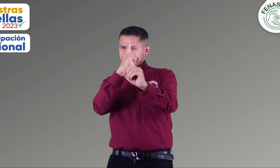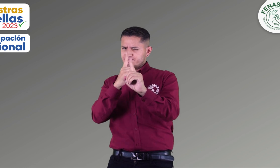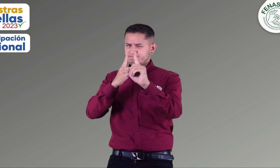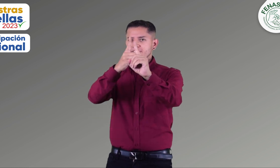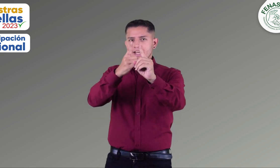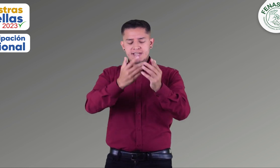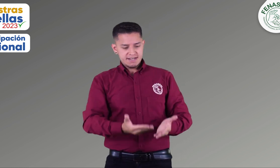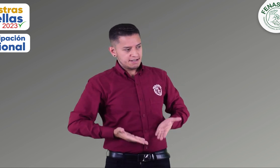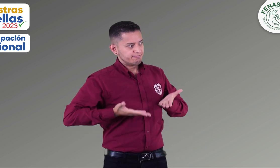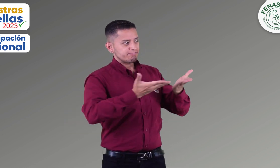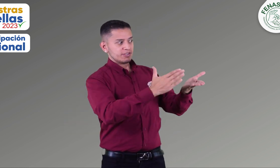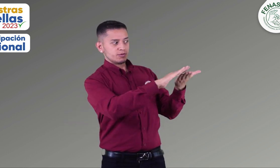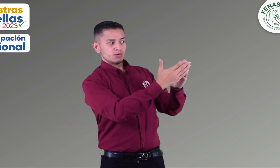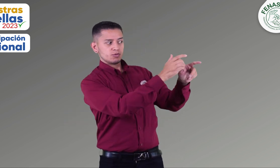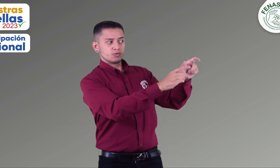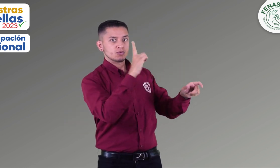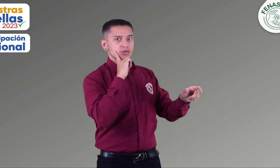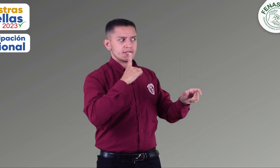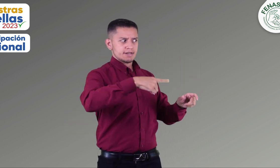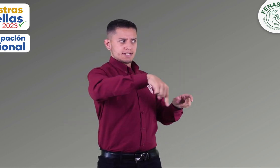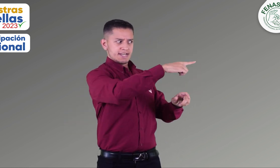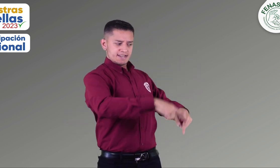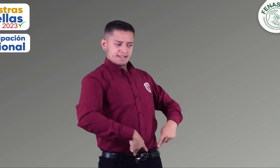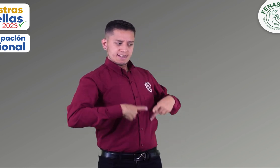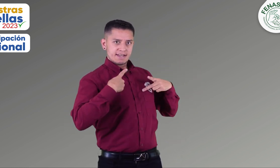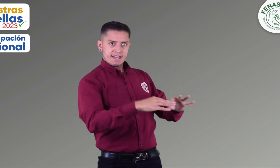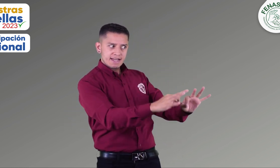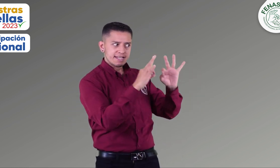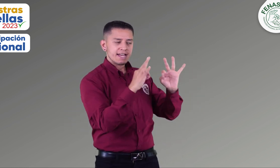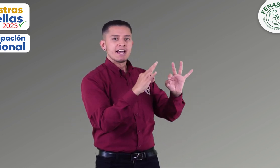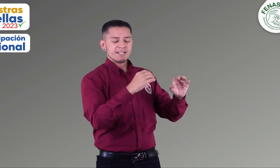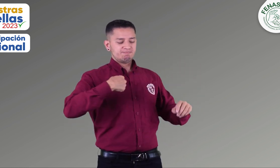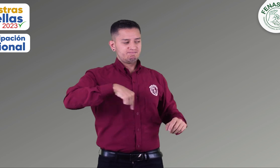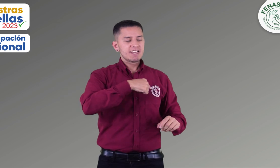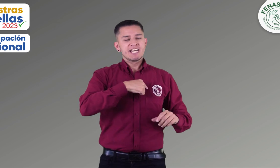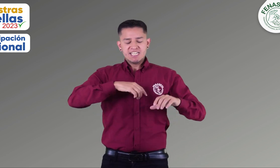colombiana y de su calidad de vida, cumpliendo así con su misión.